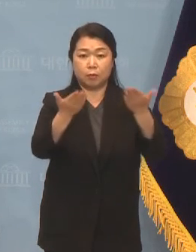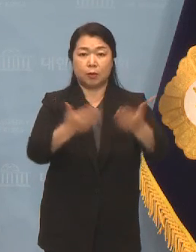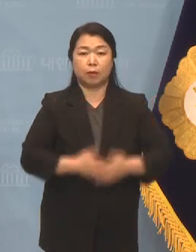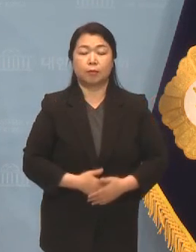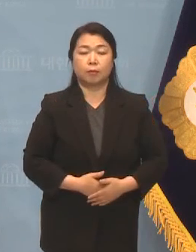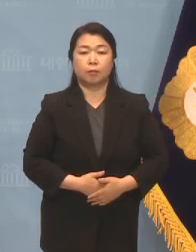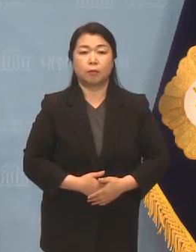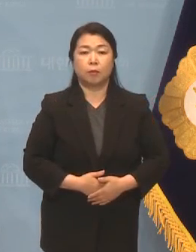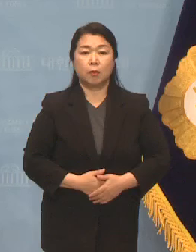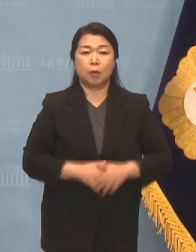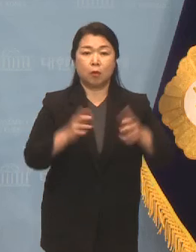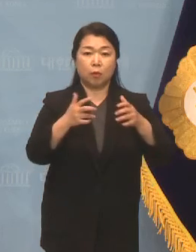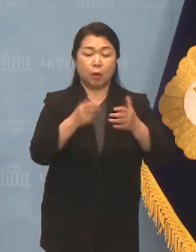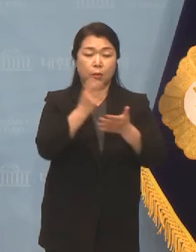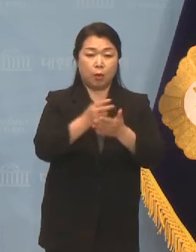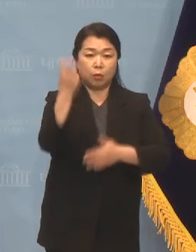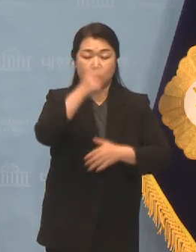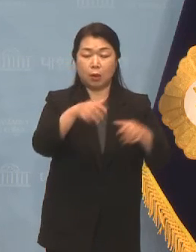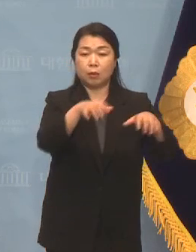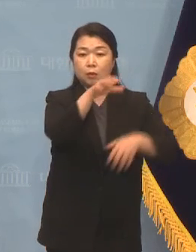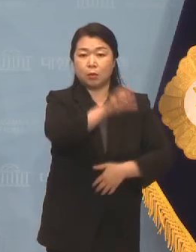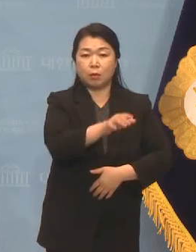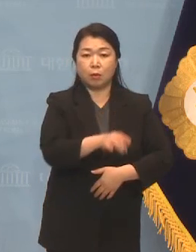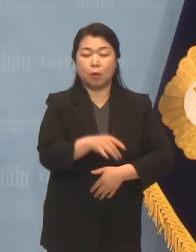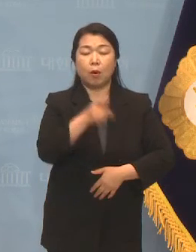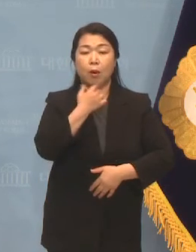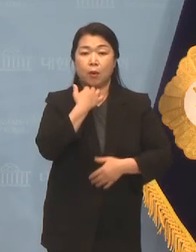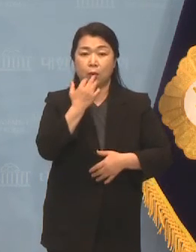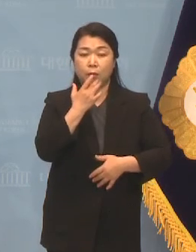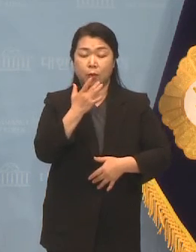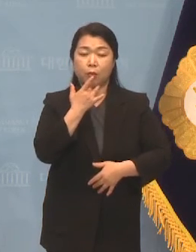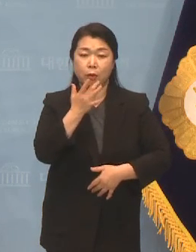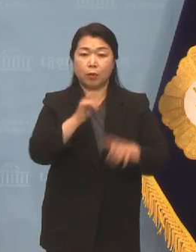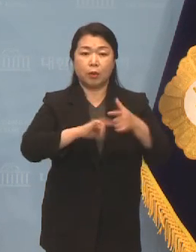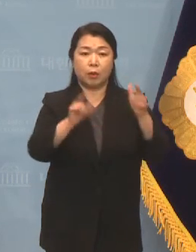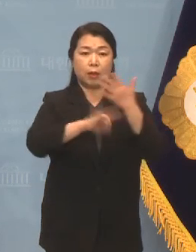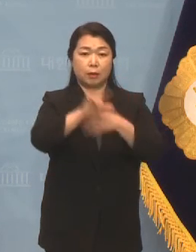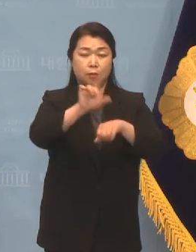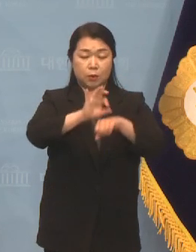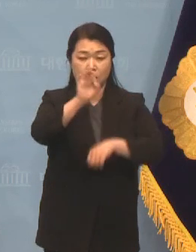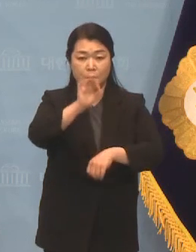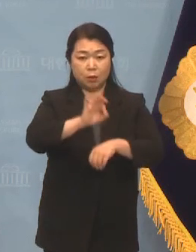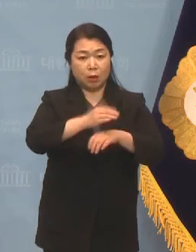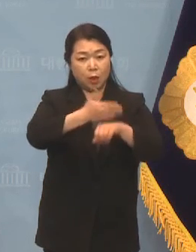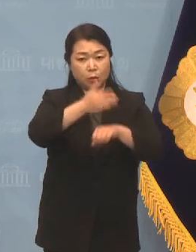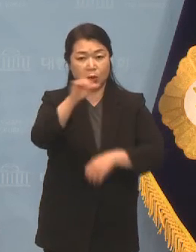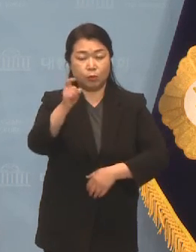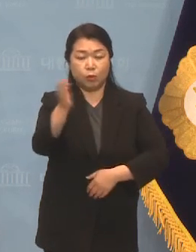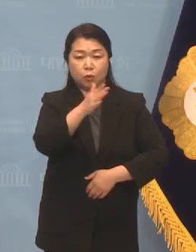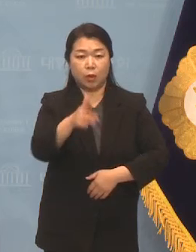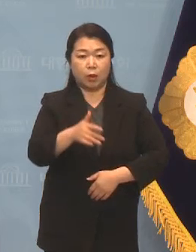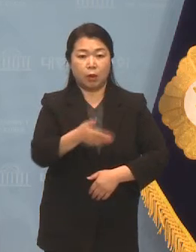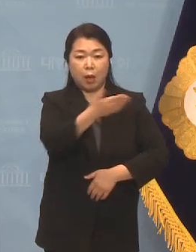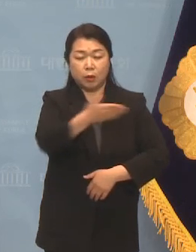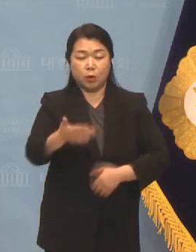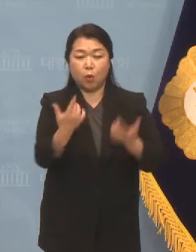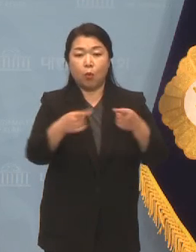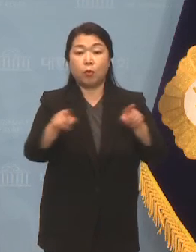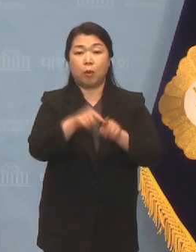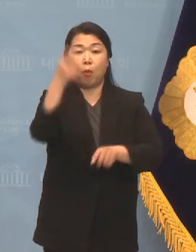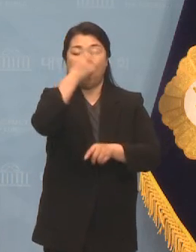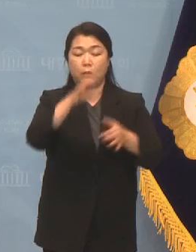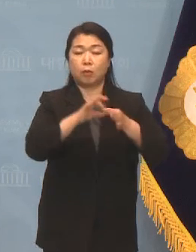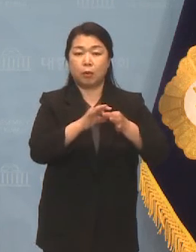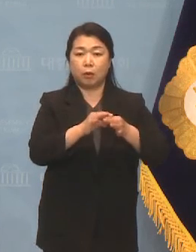끝으로 국회 입법조사처는 화요일 5월 11일 오전 9시 30분에 공유하천 공동관리를 통한